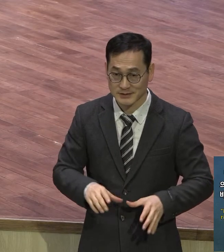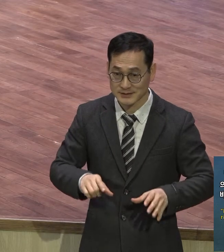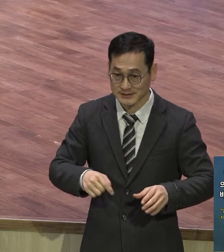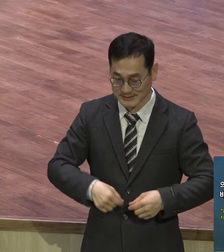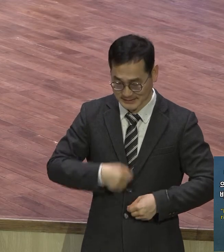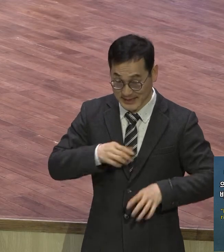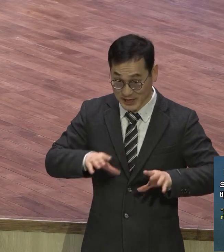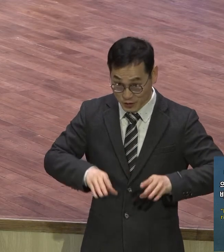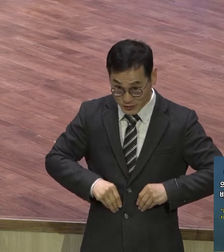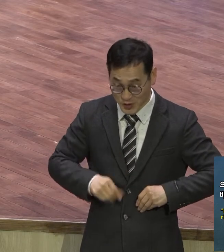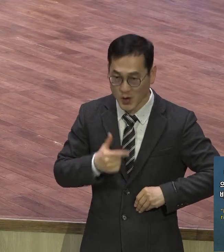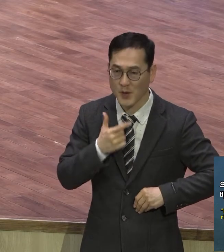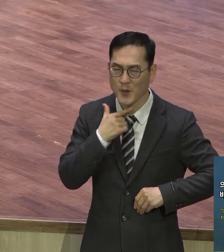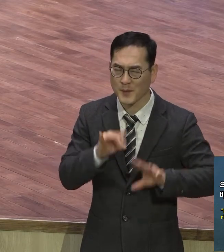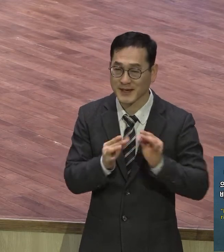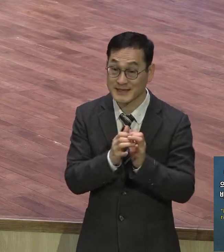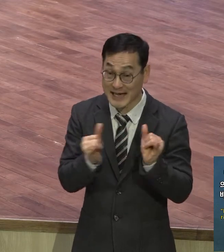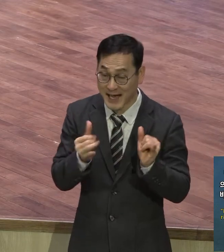있나니 그들이 배부를 것이며